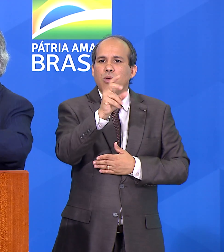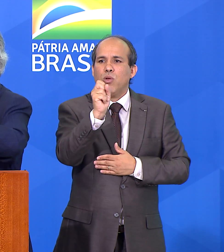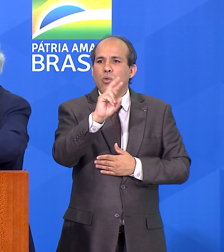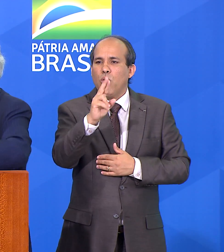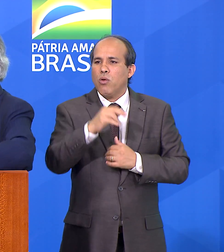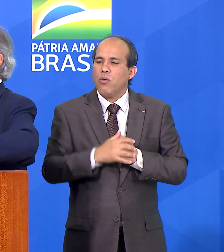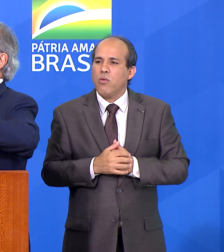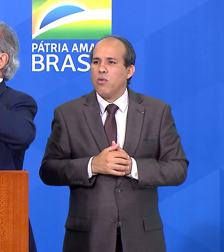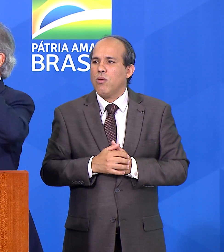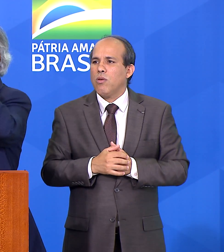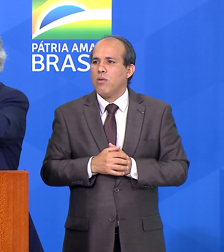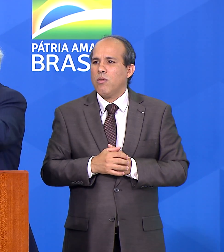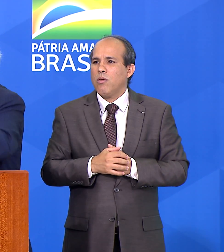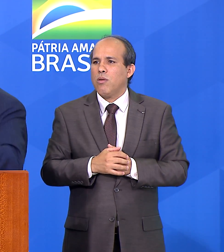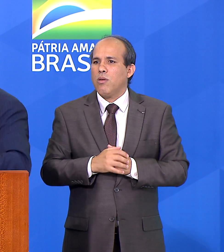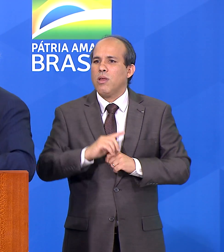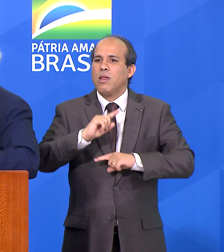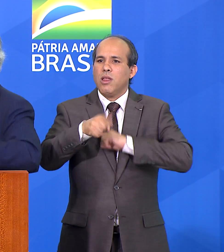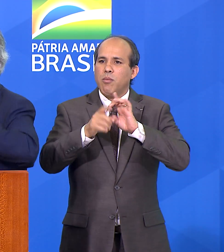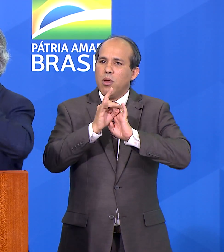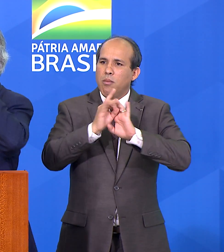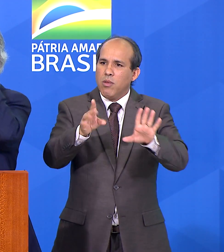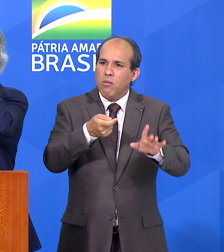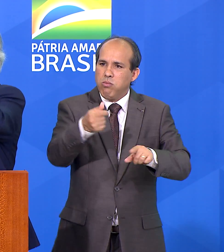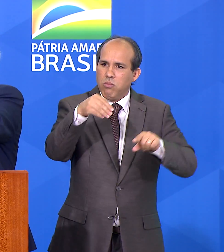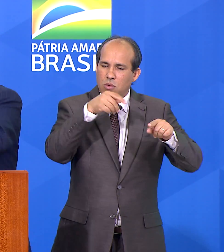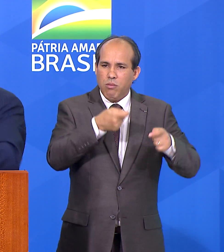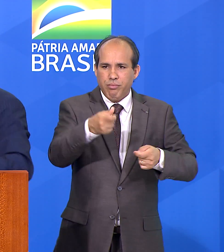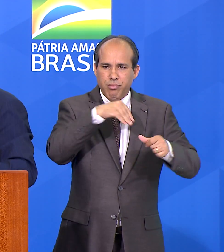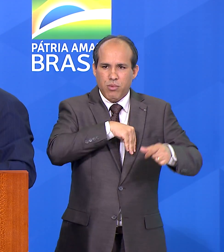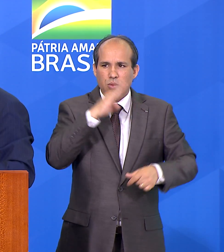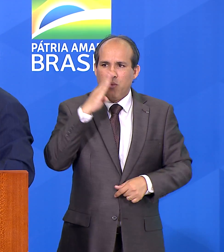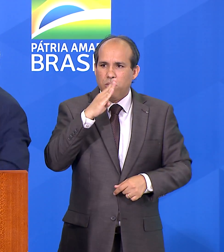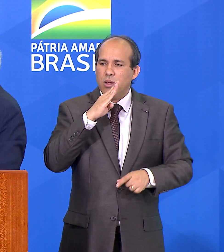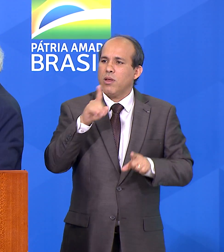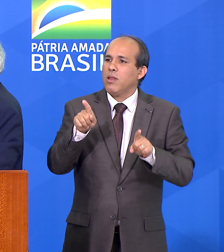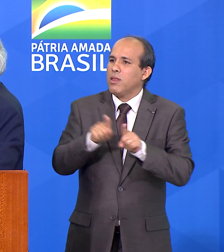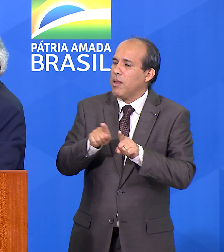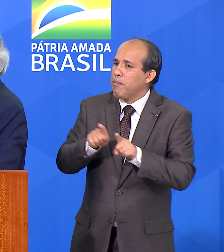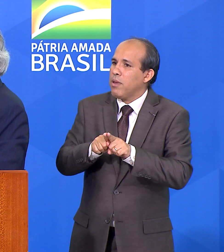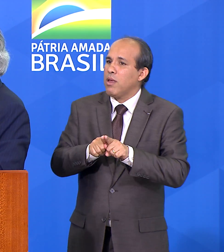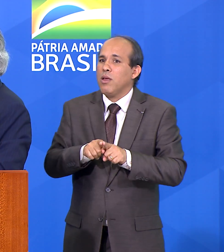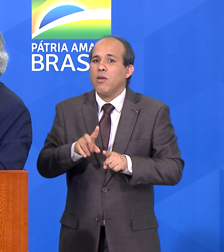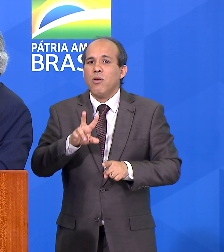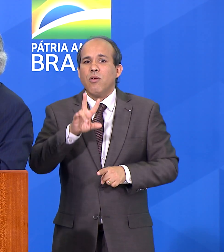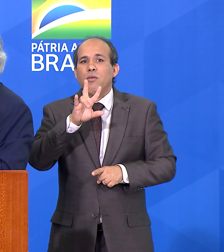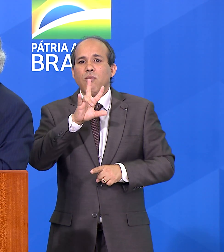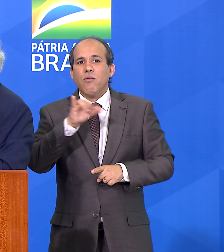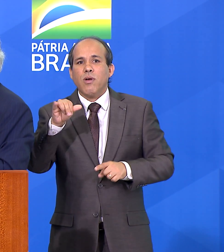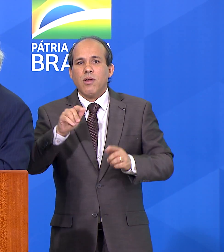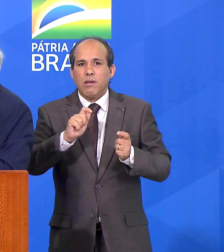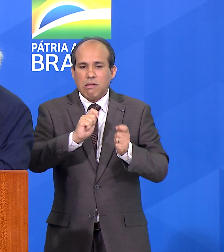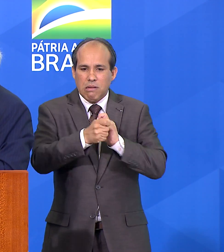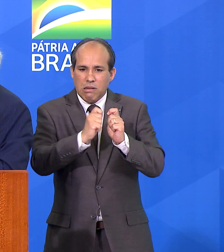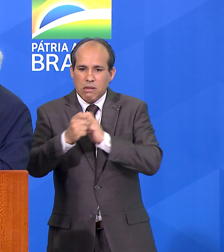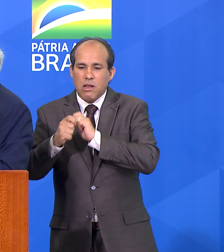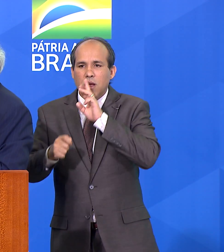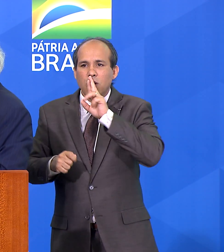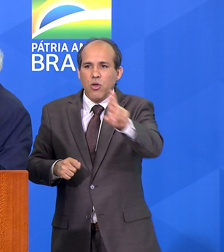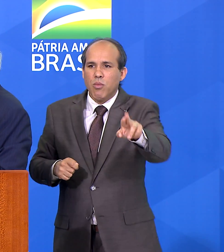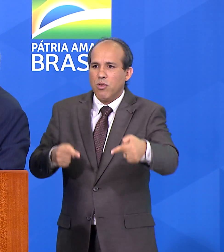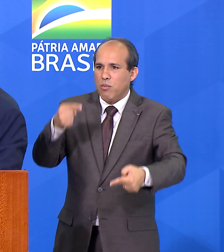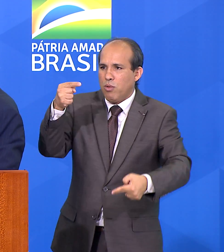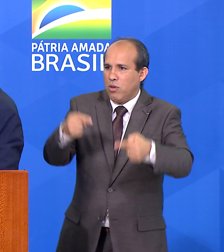infraconstitucionais, depois veio a permissão para o auxílio emergencial, o benefício emergencial. Nós vamos modulando a nossa resposta à crise.